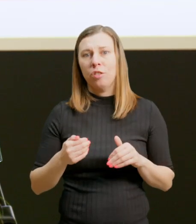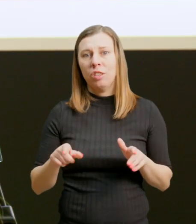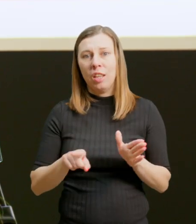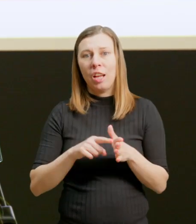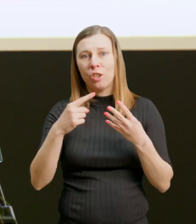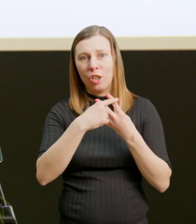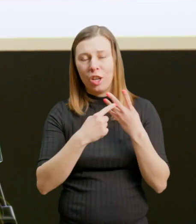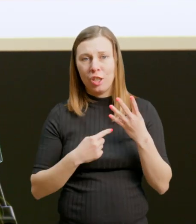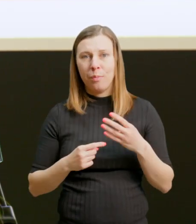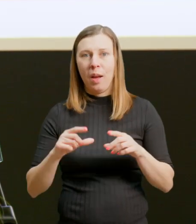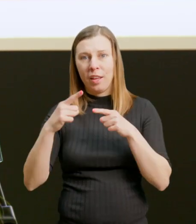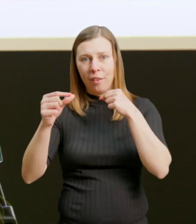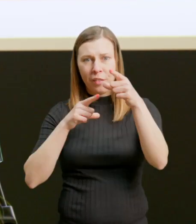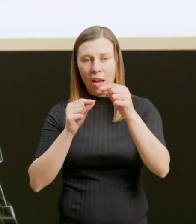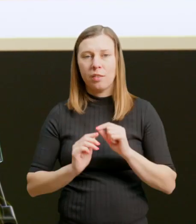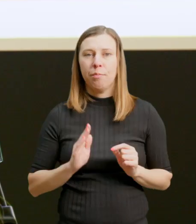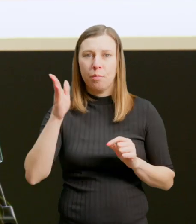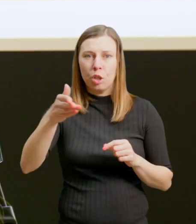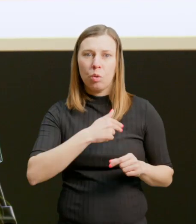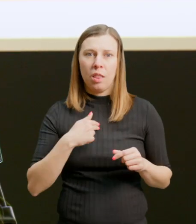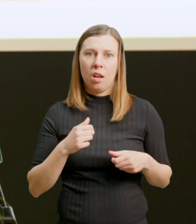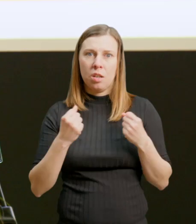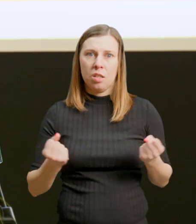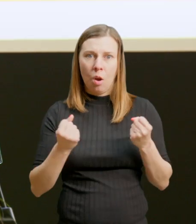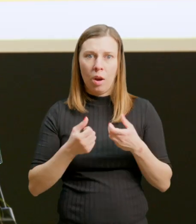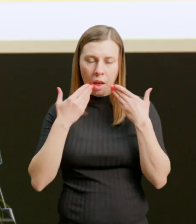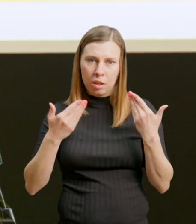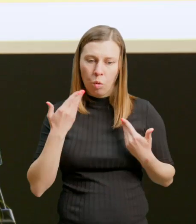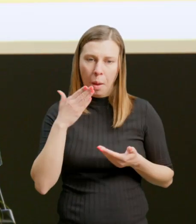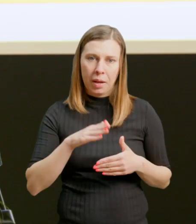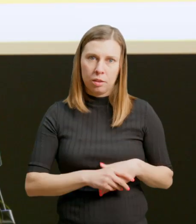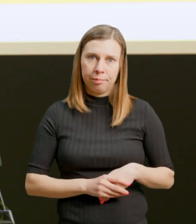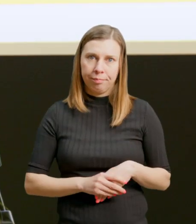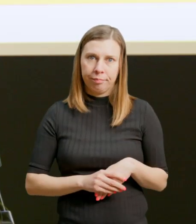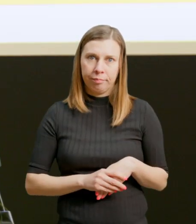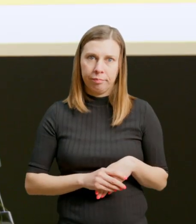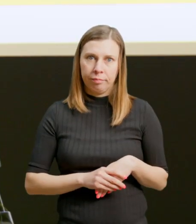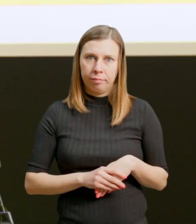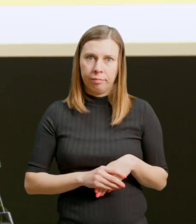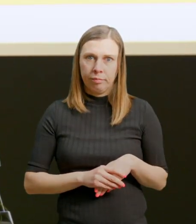w przyszłych naszych działaniach. Dziękuję bardzo. Dziękuję.